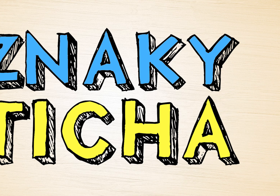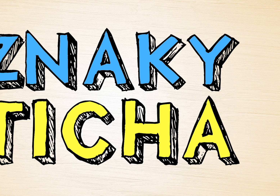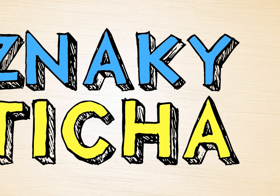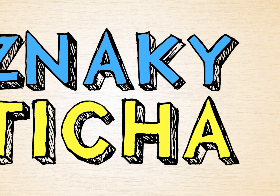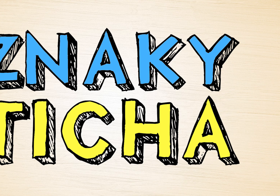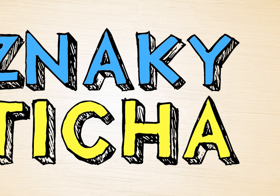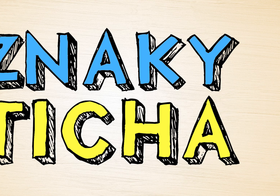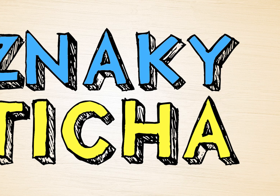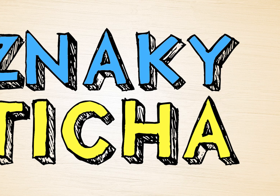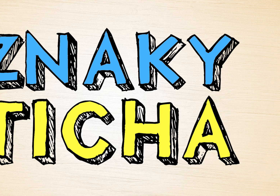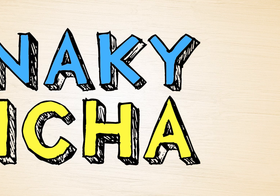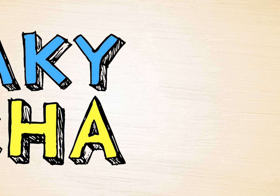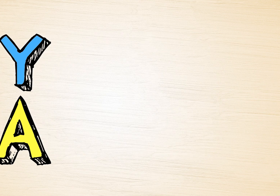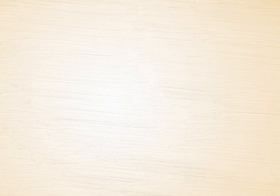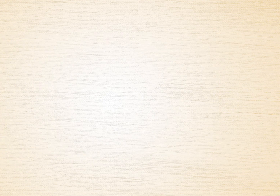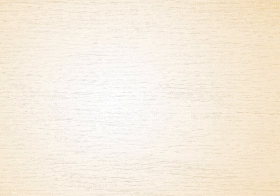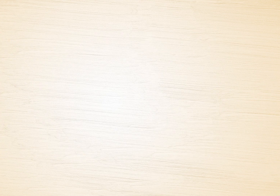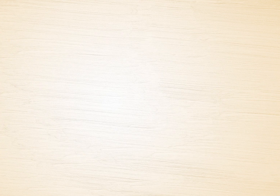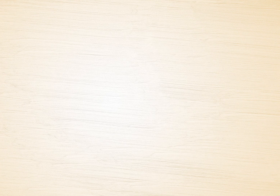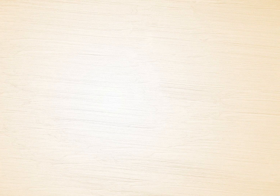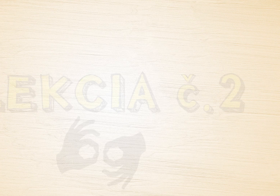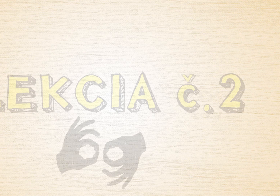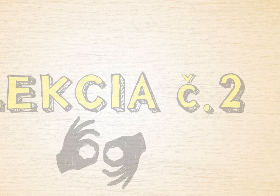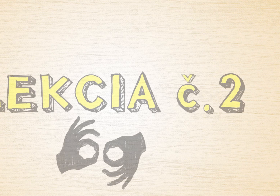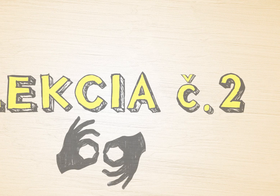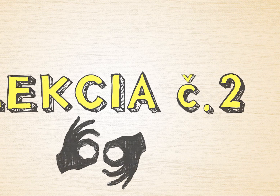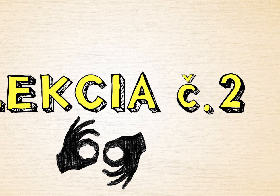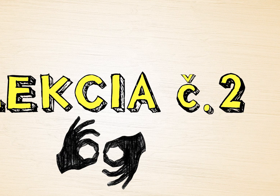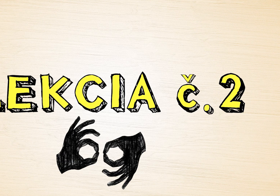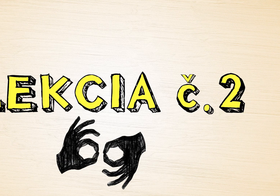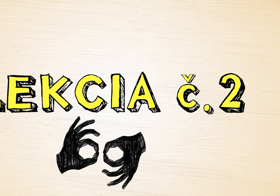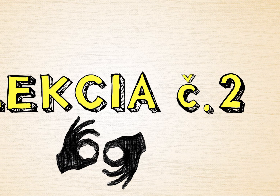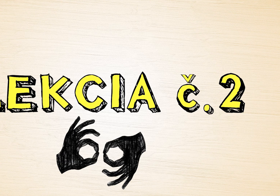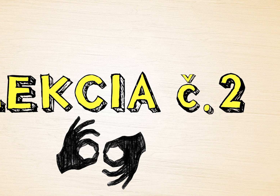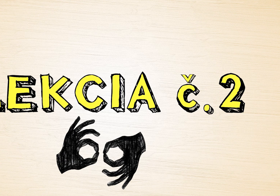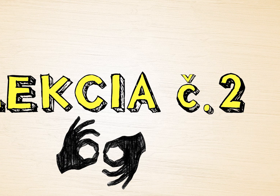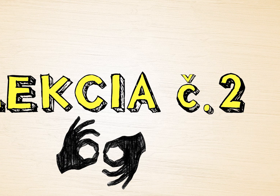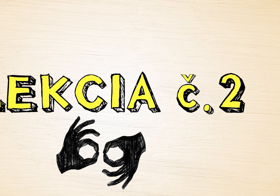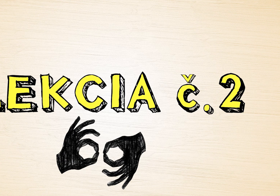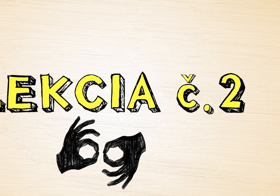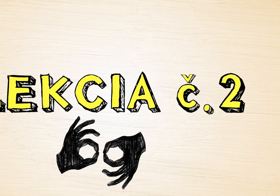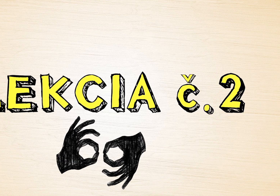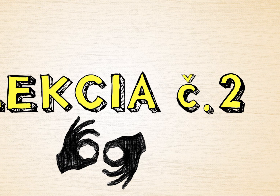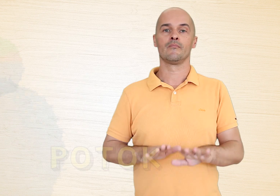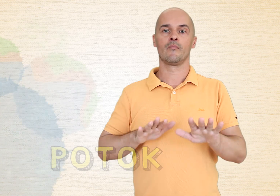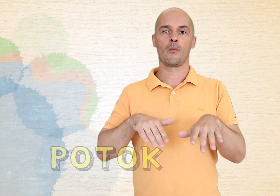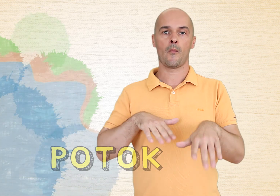základných posunkov, ktoré nám priblížia svet nepočujúcich. Lekcia číslo 2 Potok